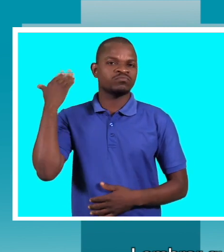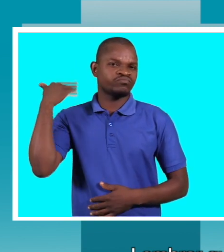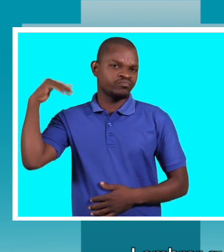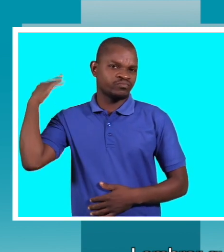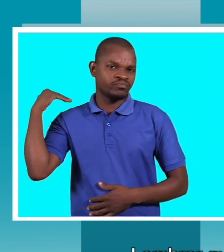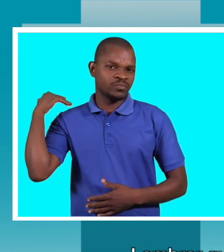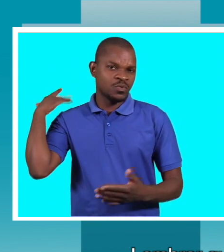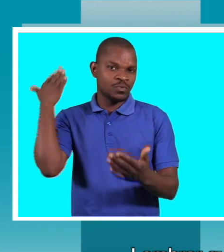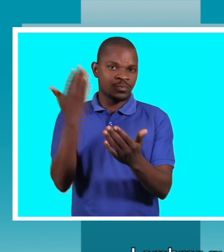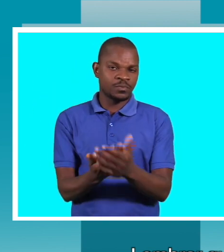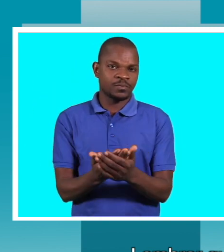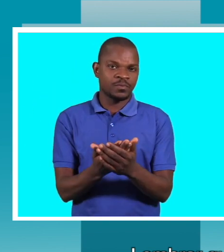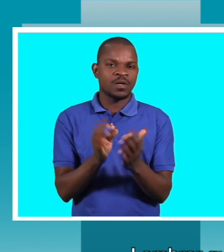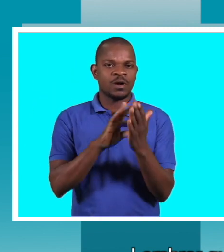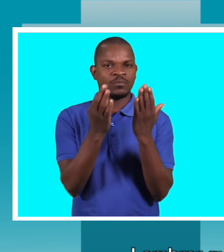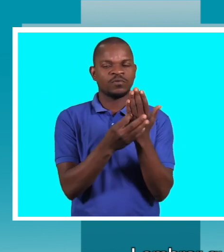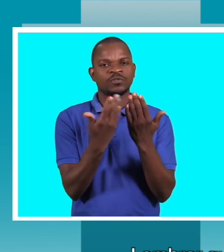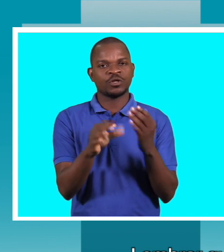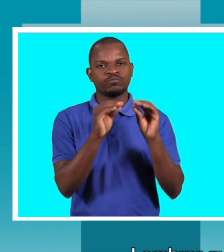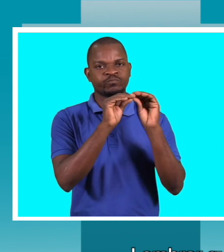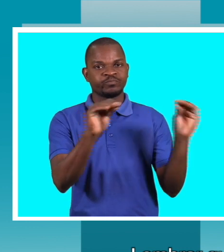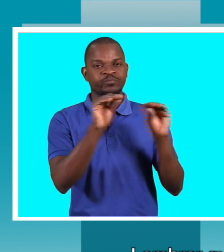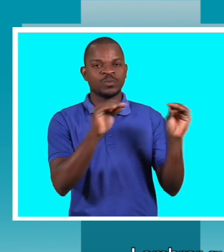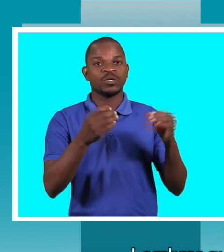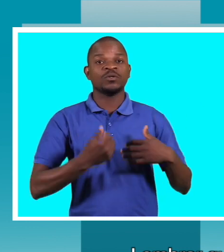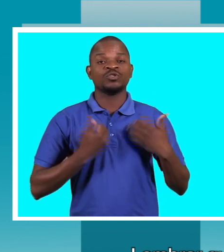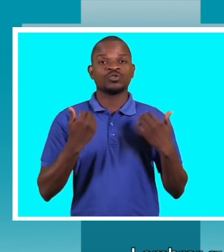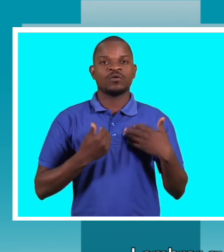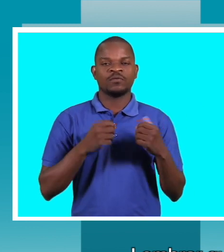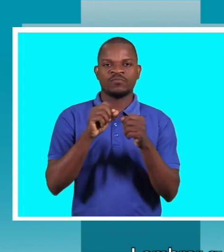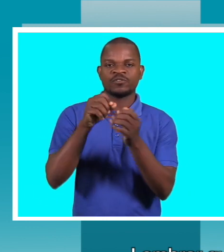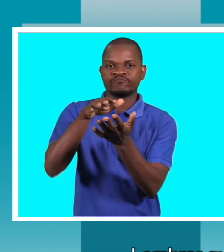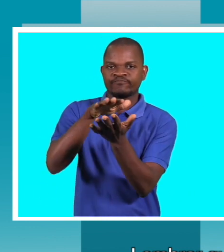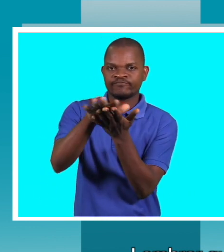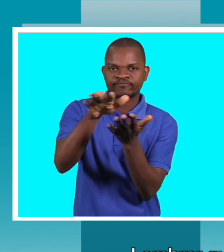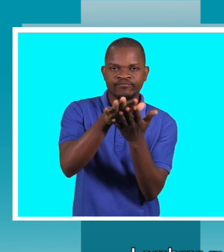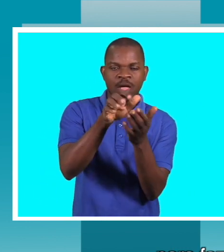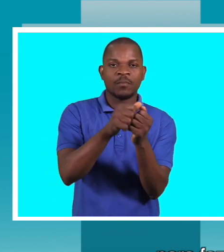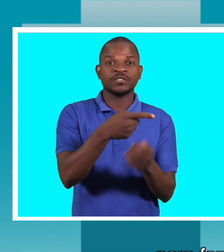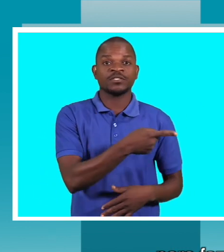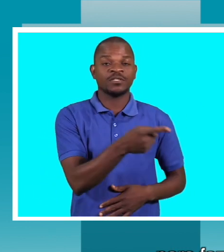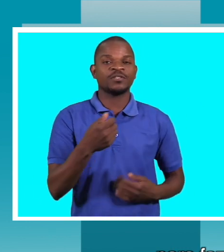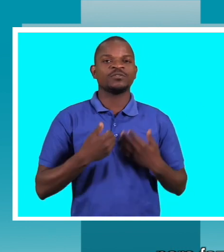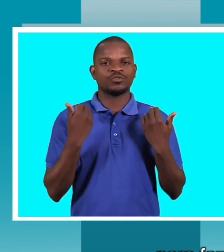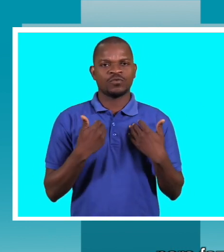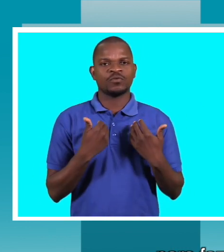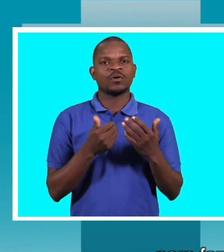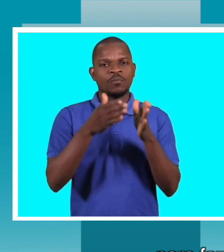MoDefa formou jovens conselheiros com deficiência para fazerem a testagem